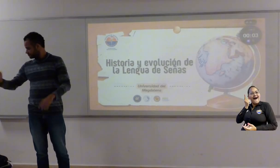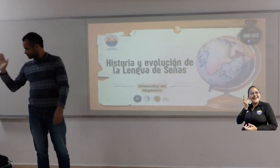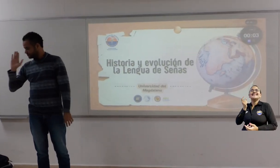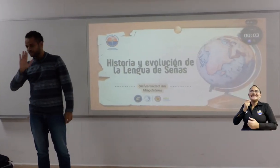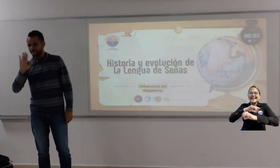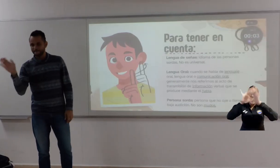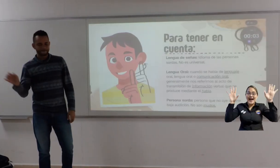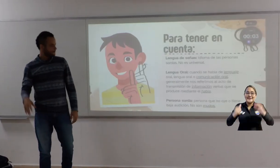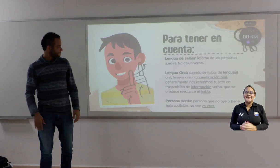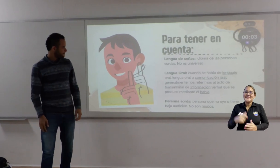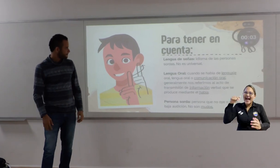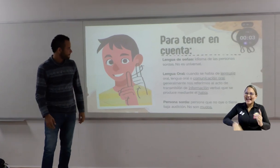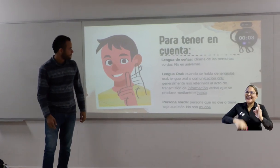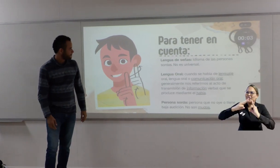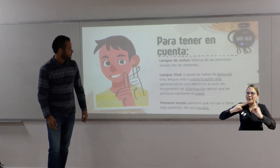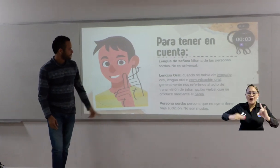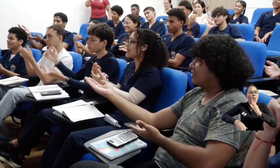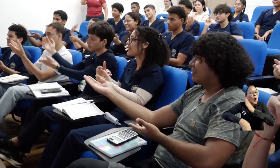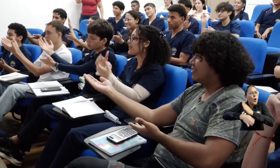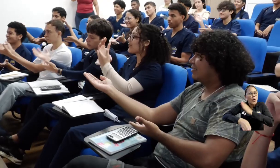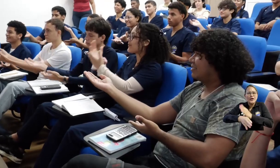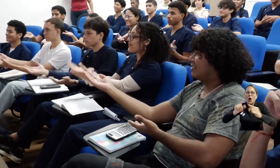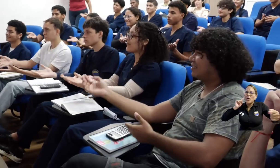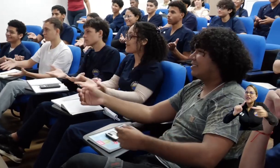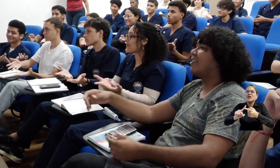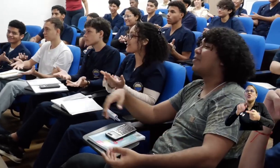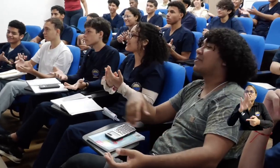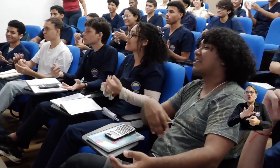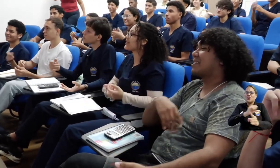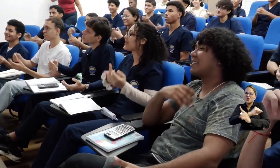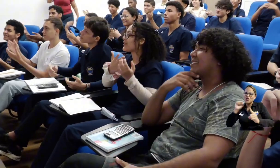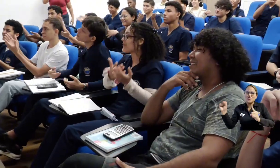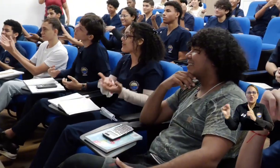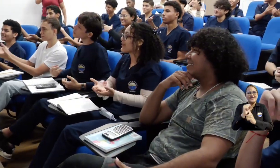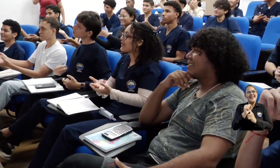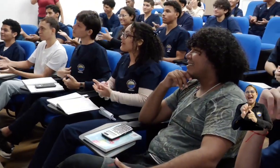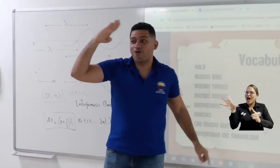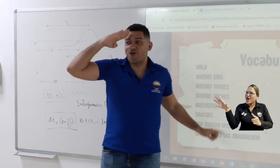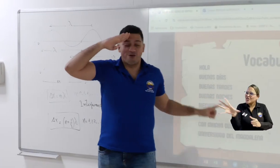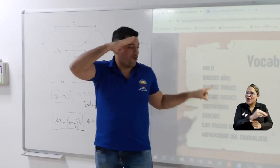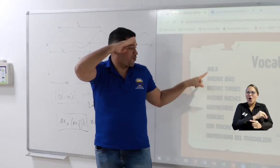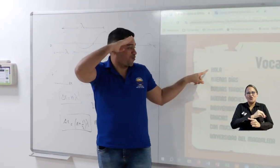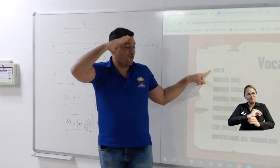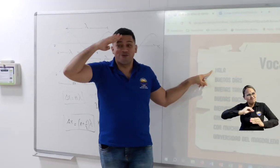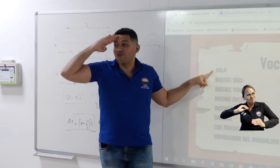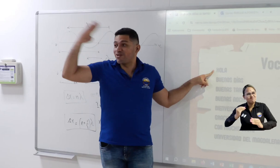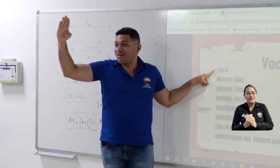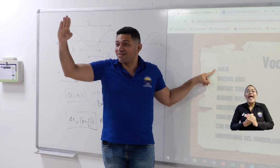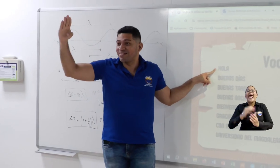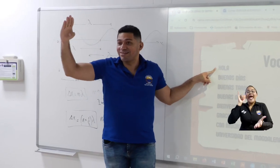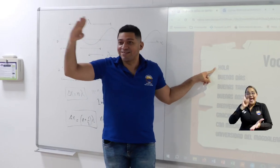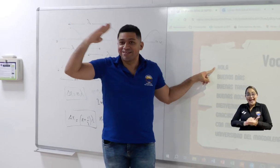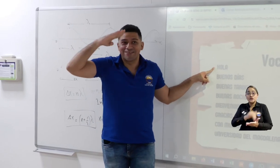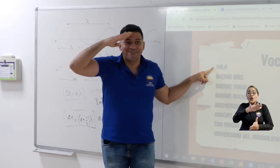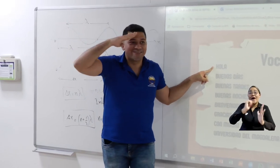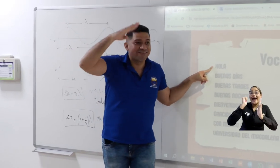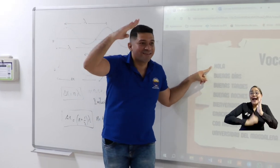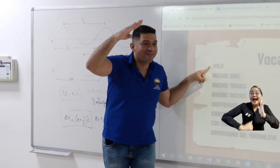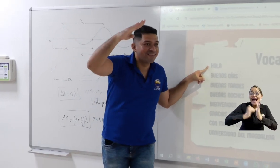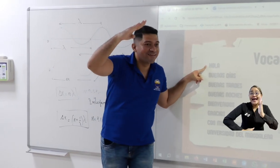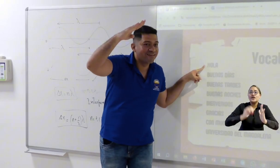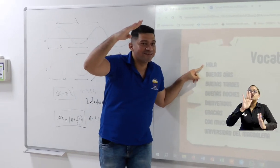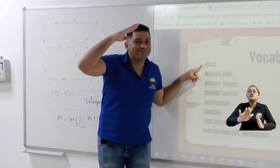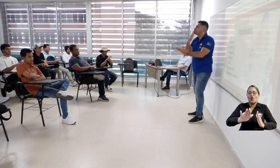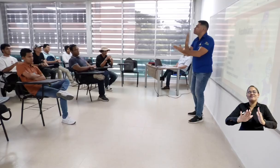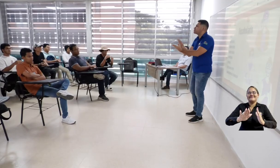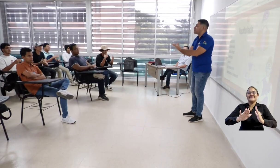Unimagdalena se continúa trabajando para construir una sociedad con espacios para todos, por eso ha implementado la Cátedra de Lengua de Señas